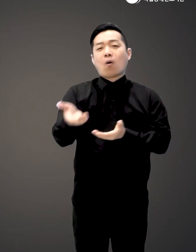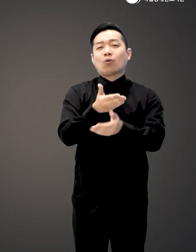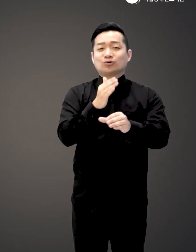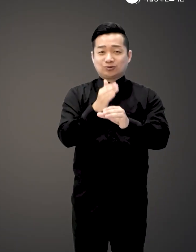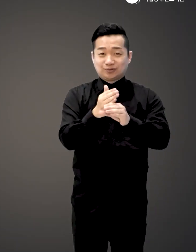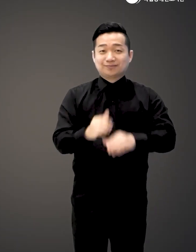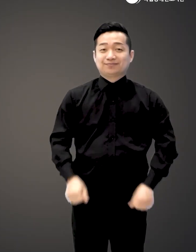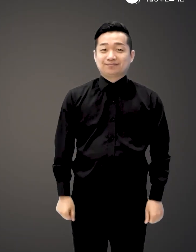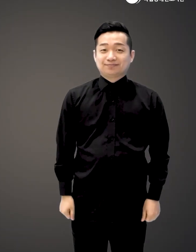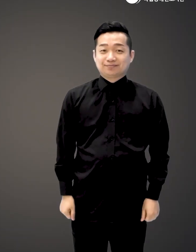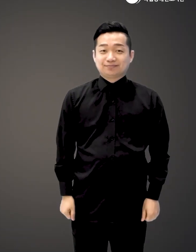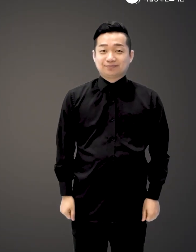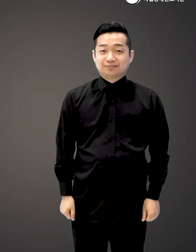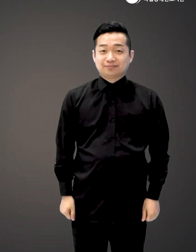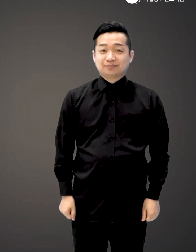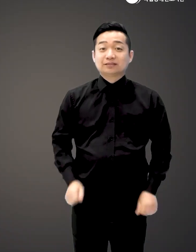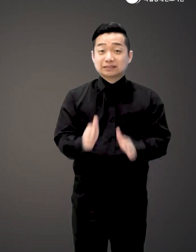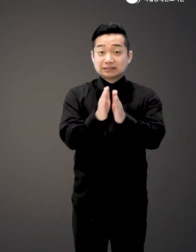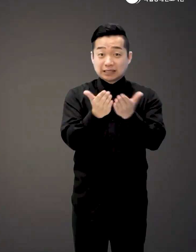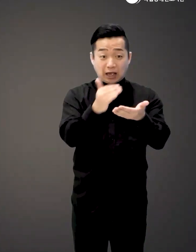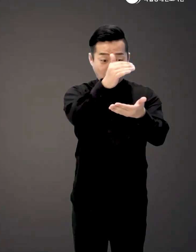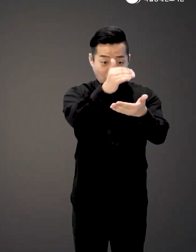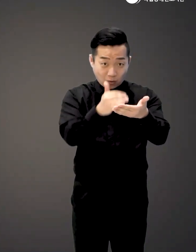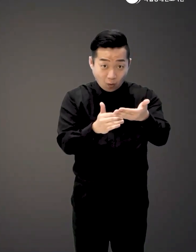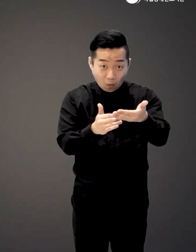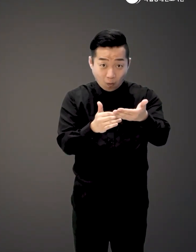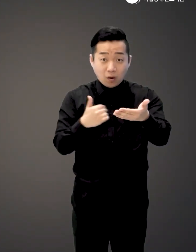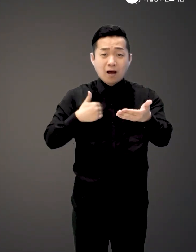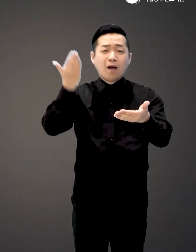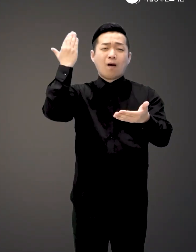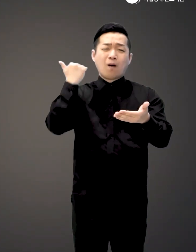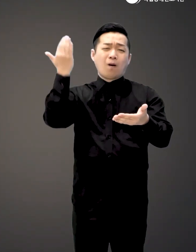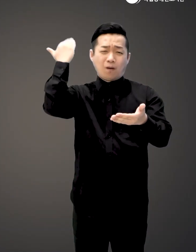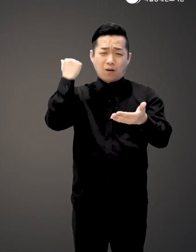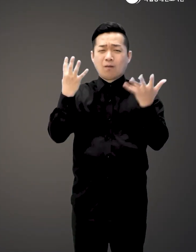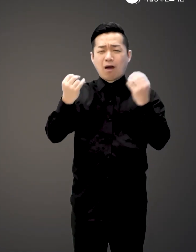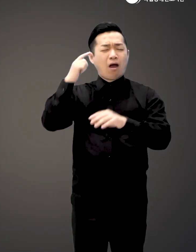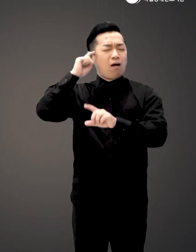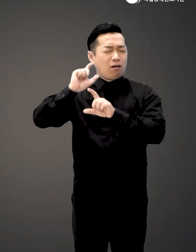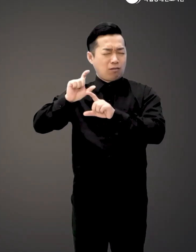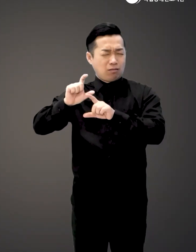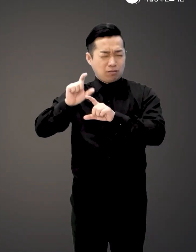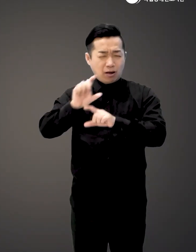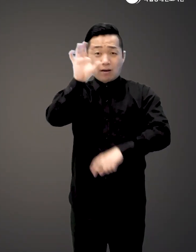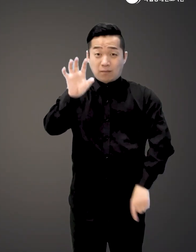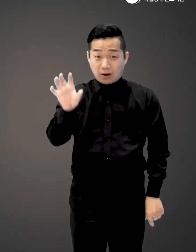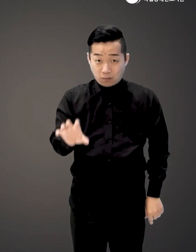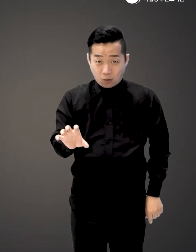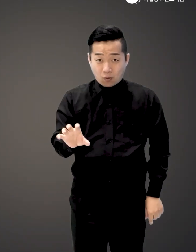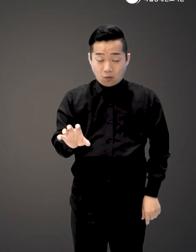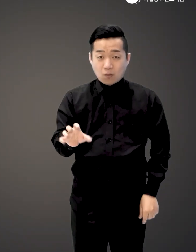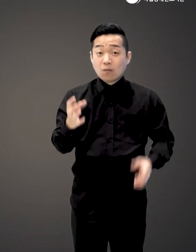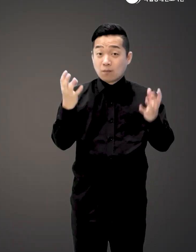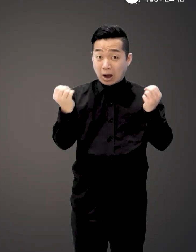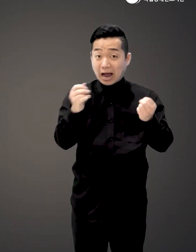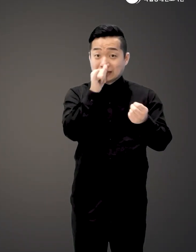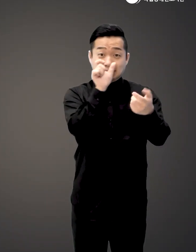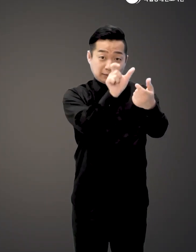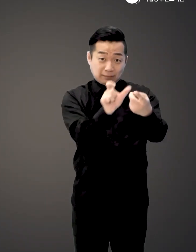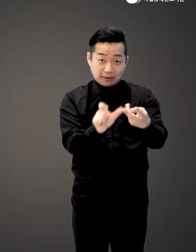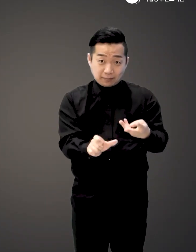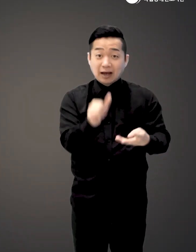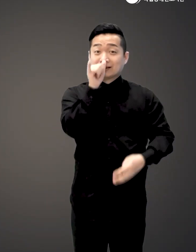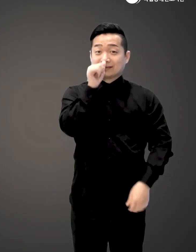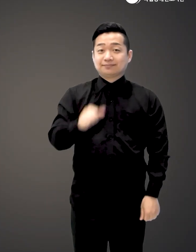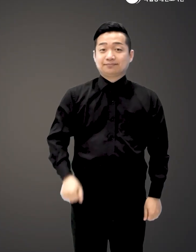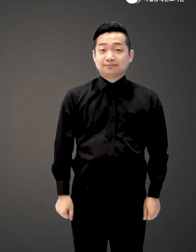공유해 왔는데요 그래서인지 책 곳곳에는 그가 그동안 얼마나 많은 생각과 고민을 반복해 왔는지 알 수 있는